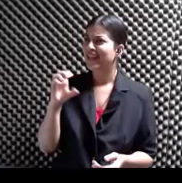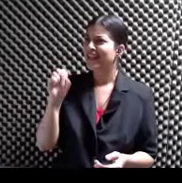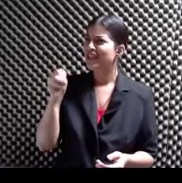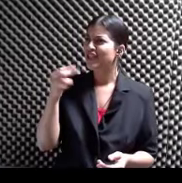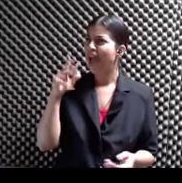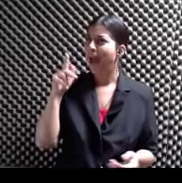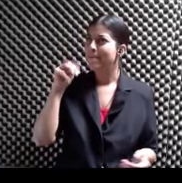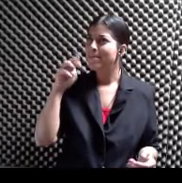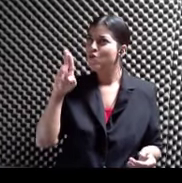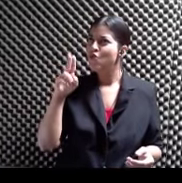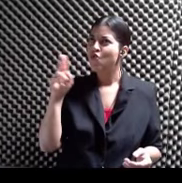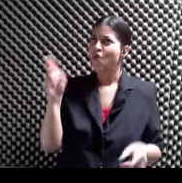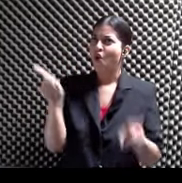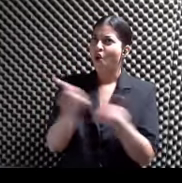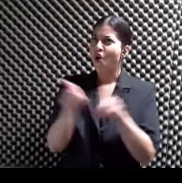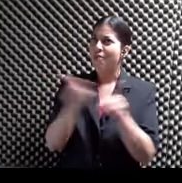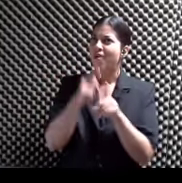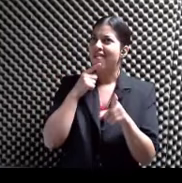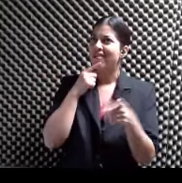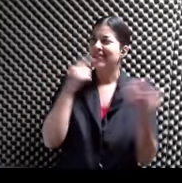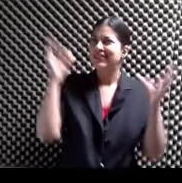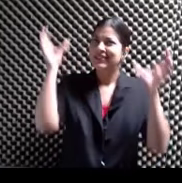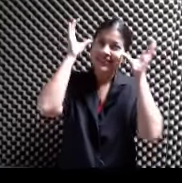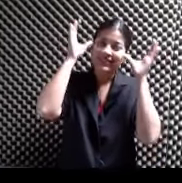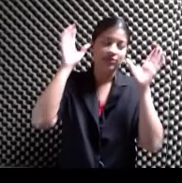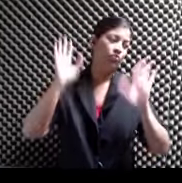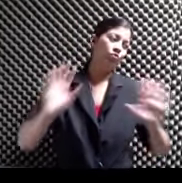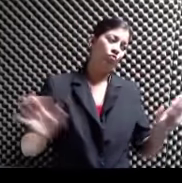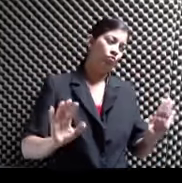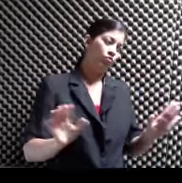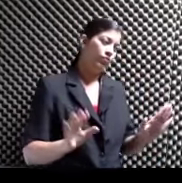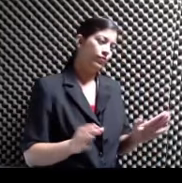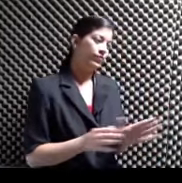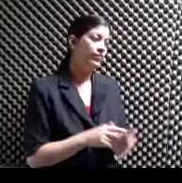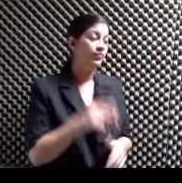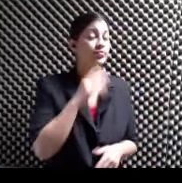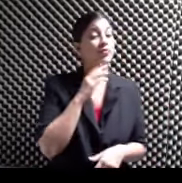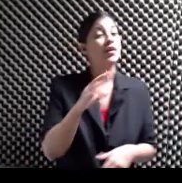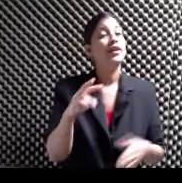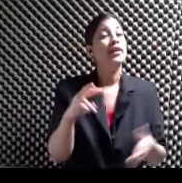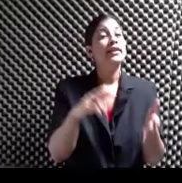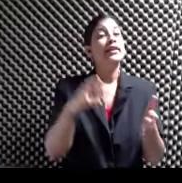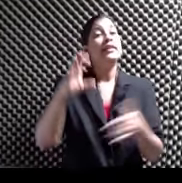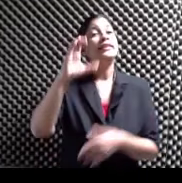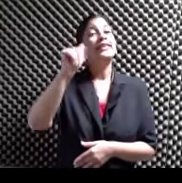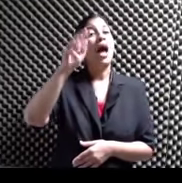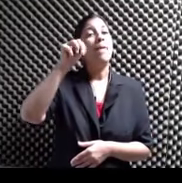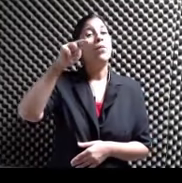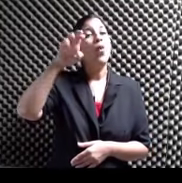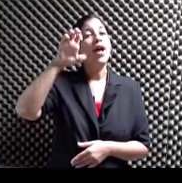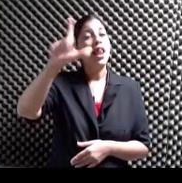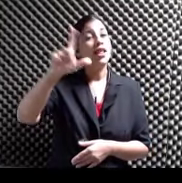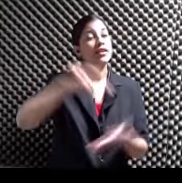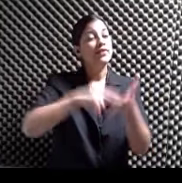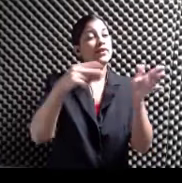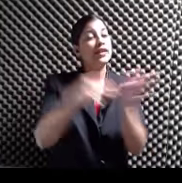Chamuel Déjame explicarte Chamuel Cuyo nombre significa El que ve a Dios O el que busca a Dios Es el Arcángel del amor